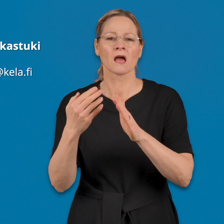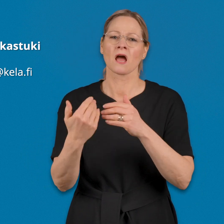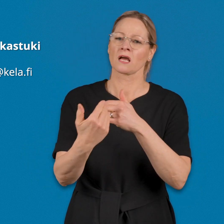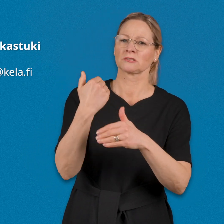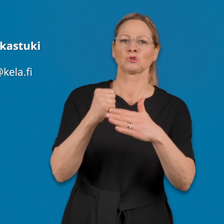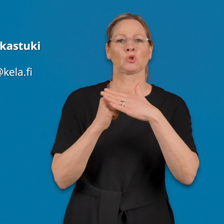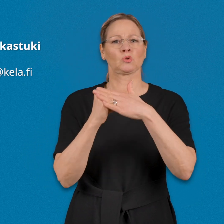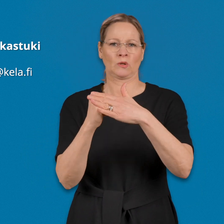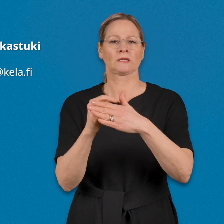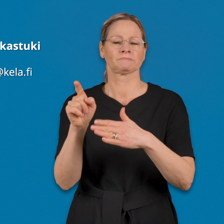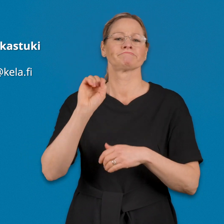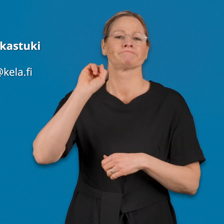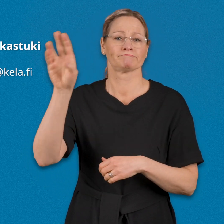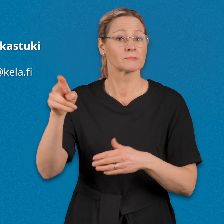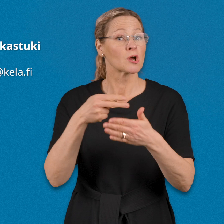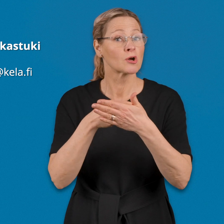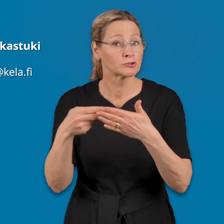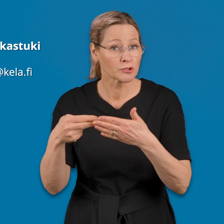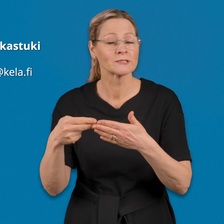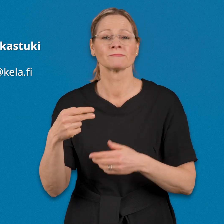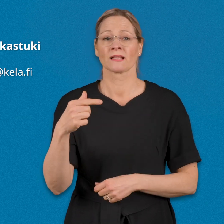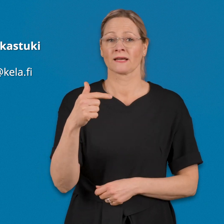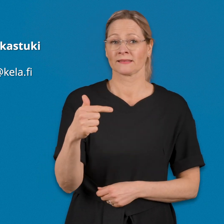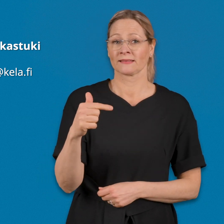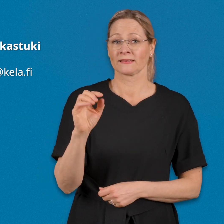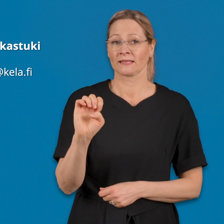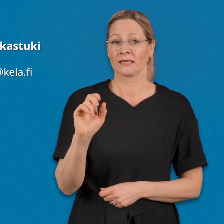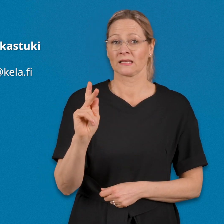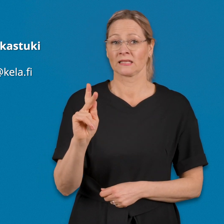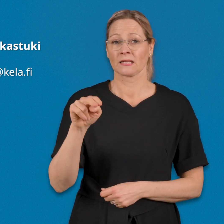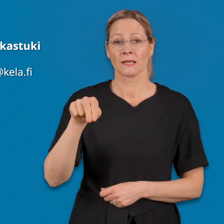asiakastukeen osoitteeseen tekninentuki.